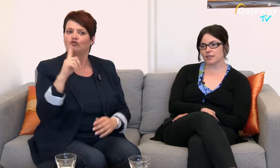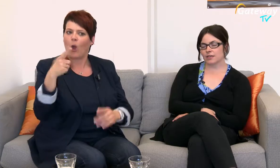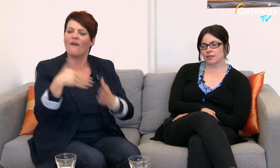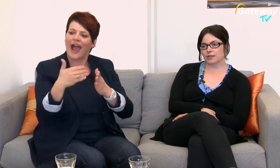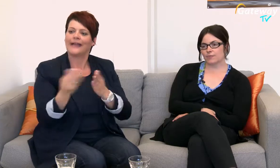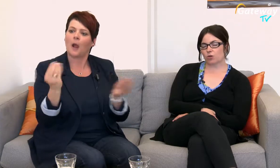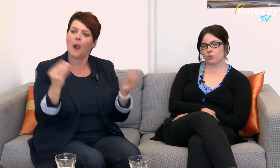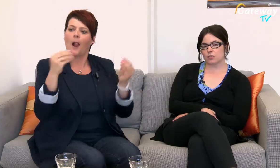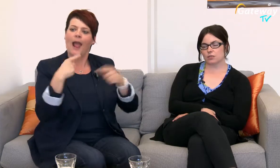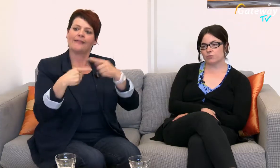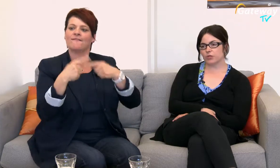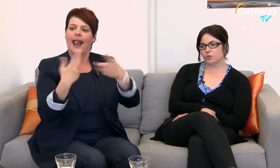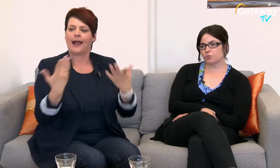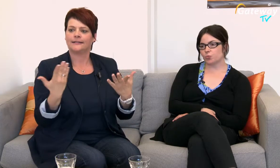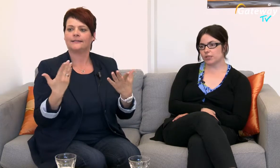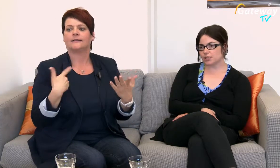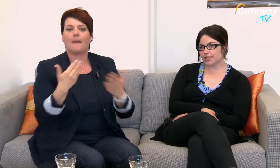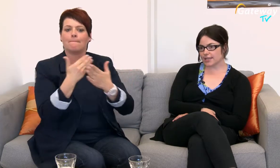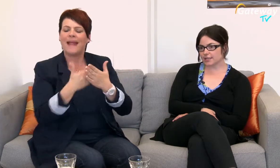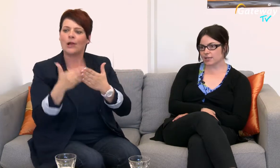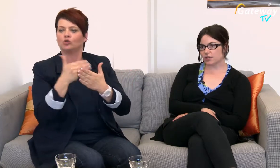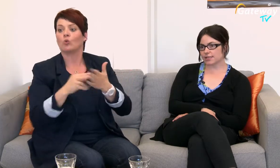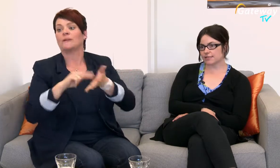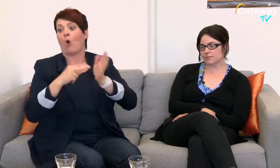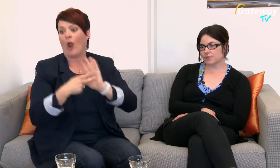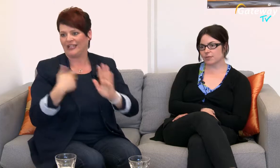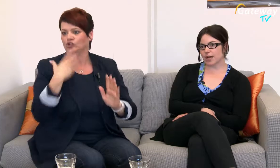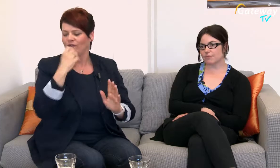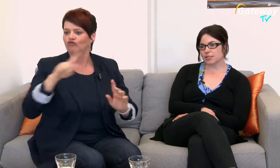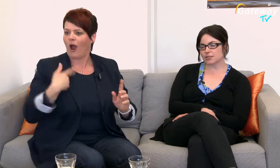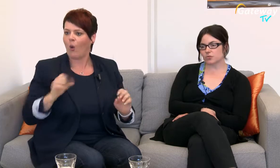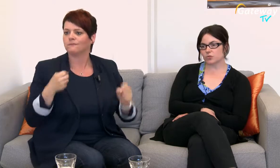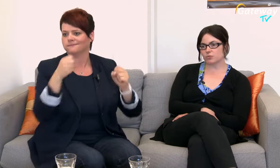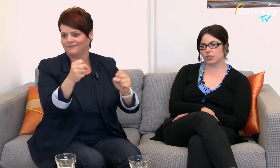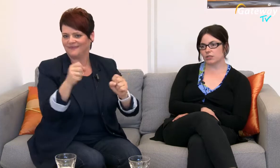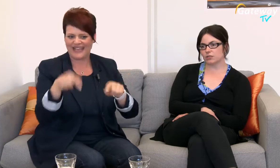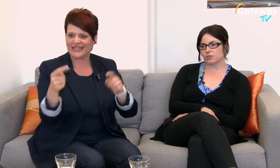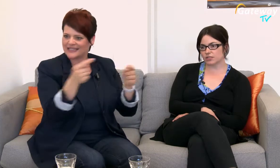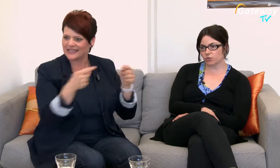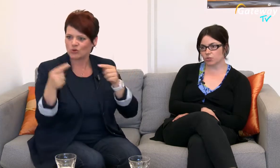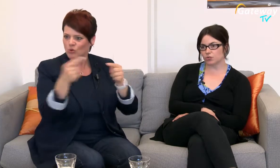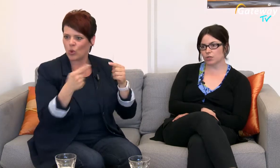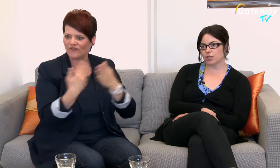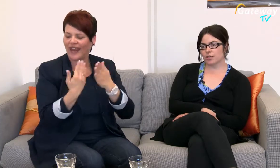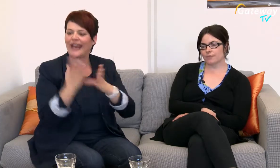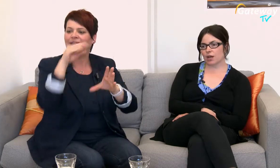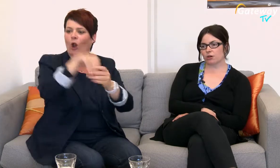auch mich bildungspolitisch letztendlich auch jetzt im Rahmen der Diskussion um die inklusive Hochschule auch